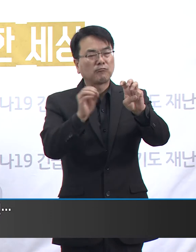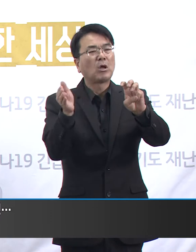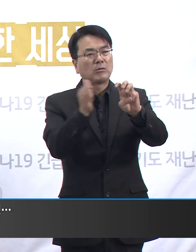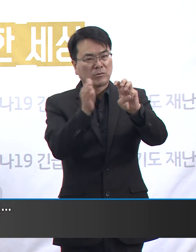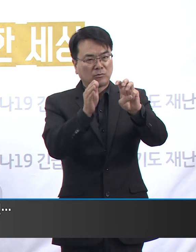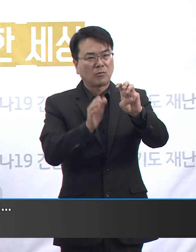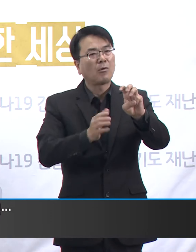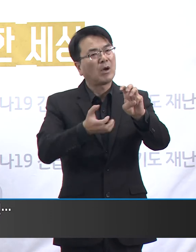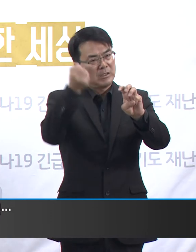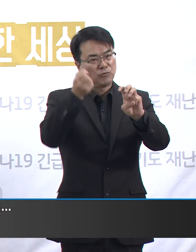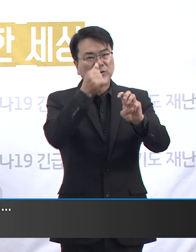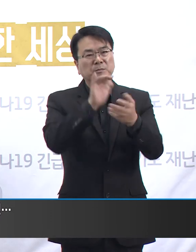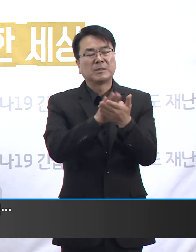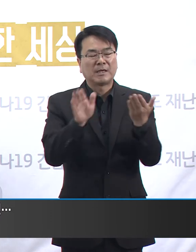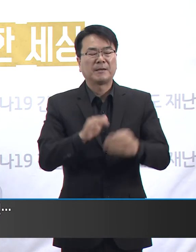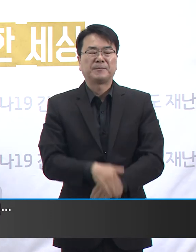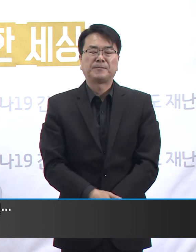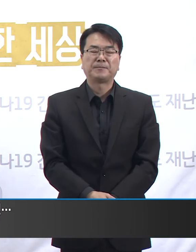차지합니다.